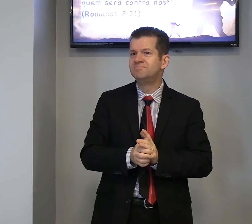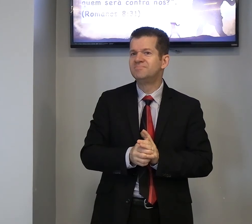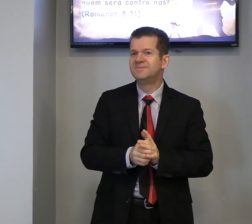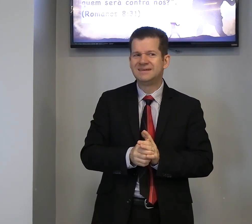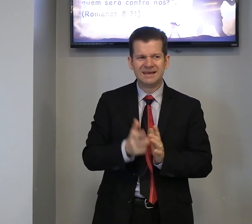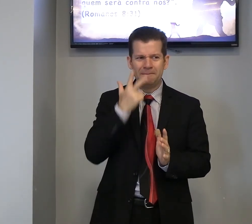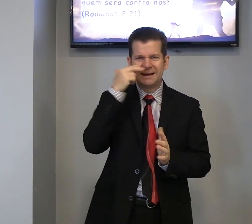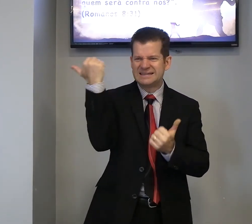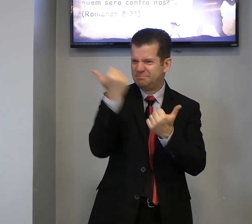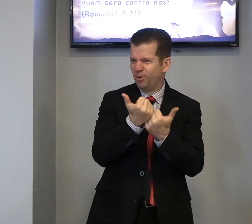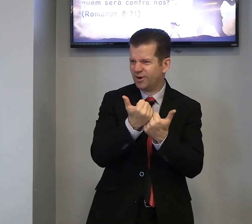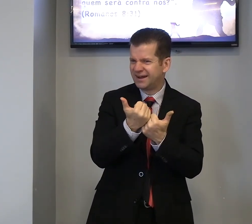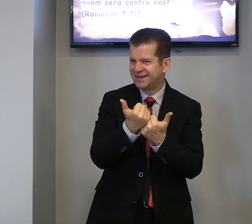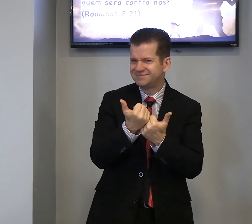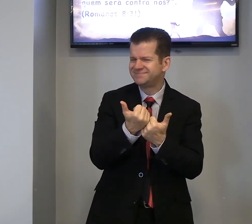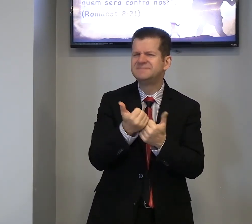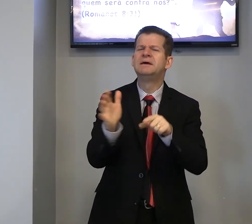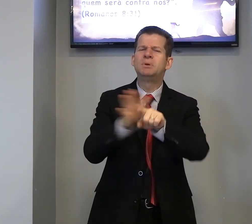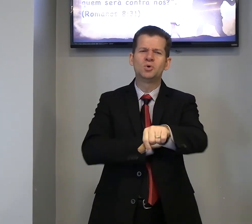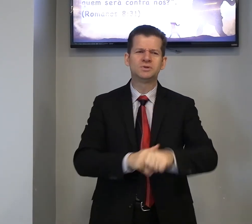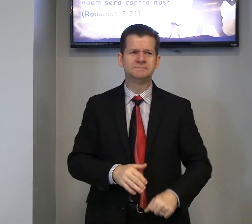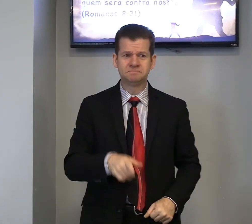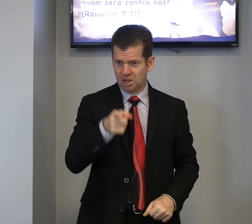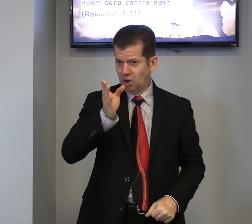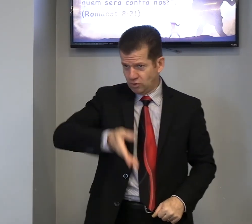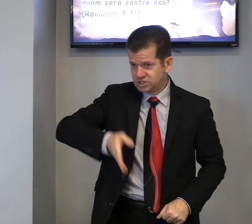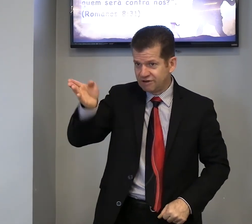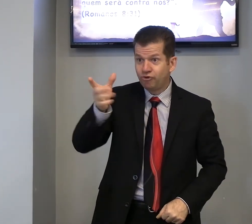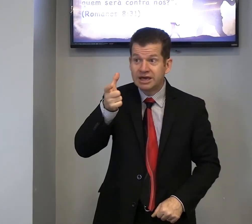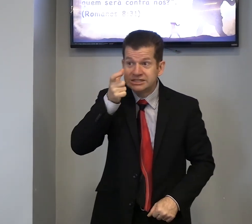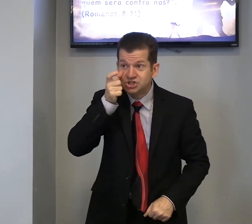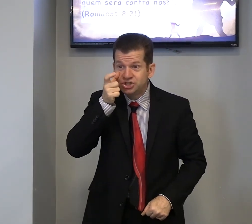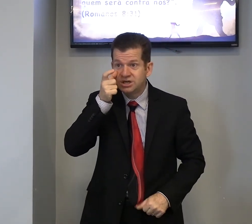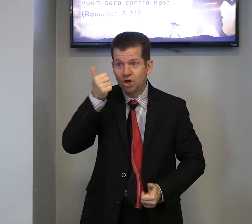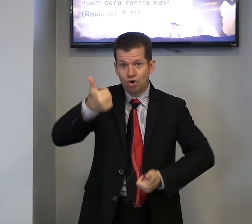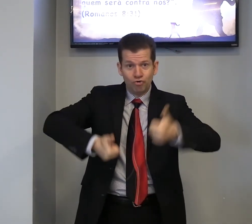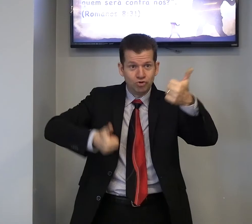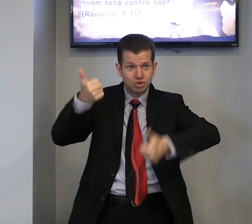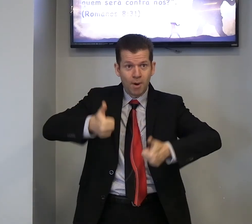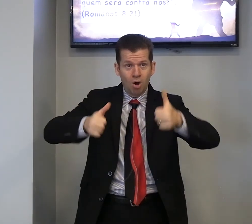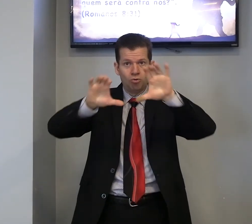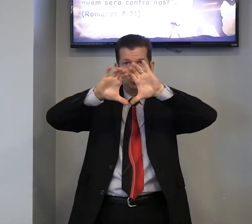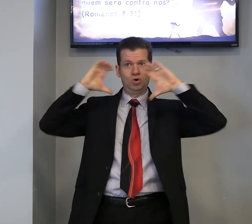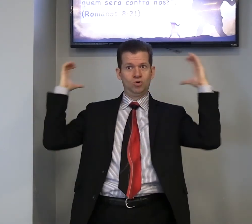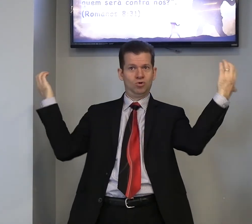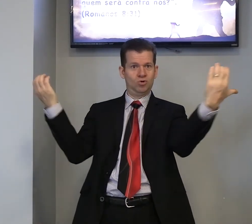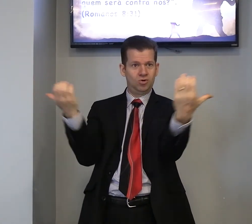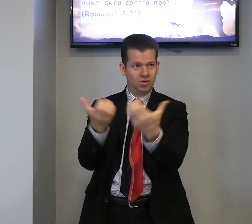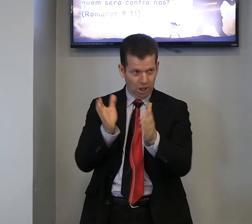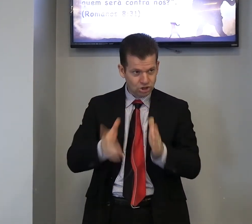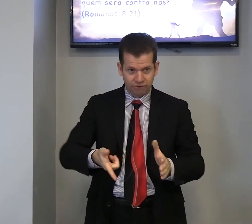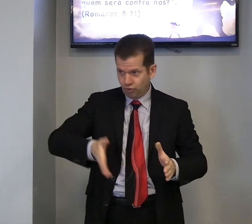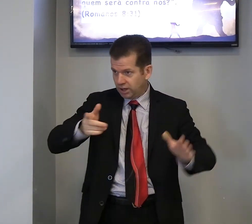parece, se pôr, né, pergunta, você já foi assistir, futebol, já foi?